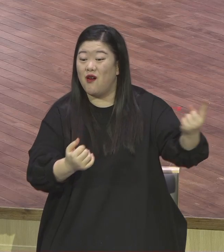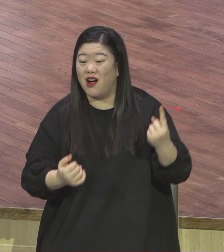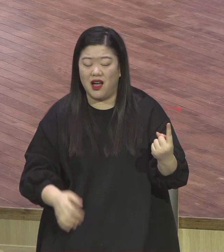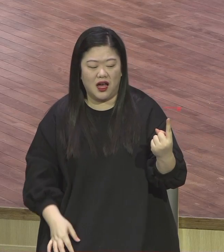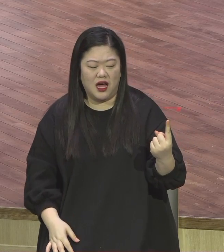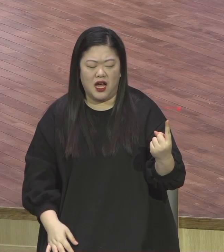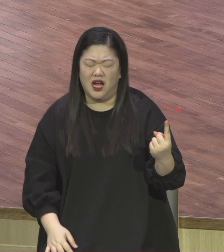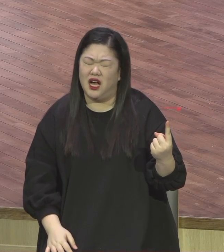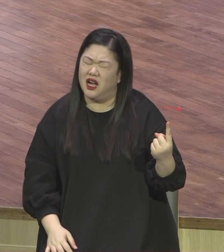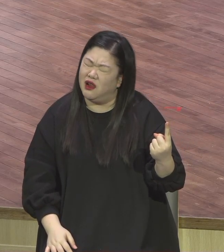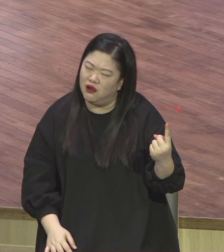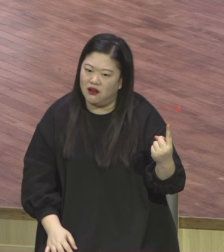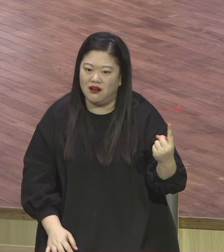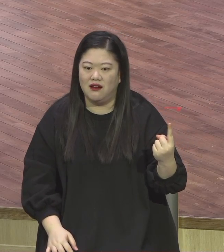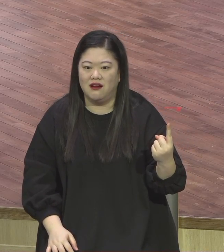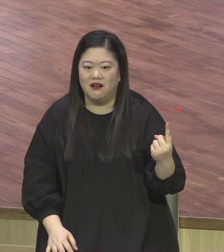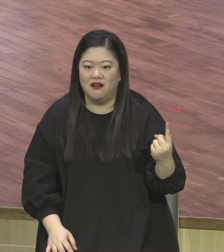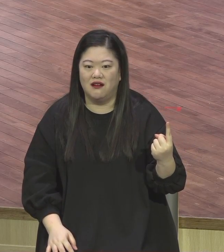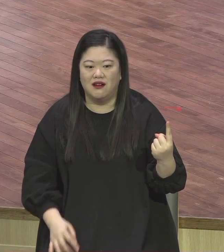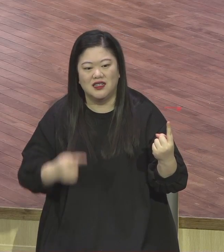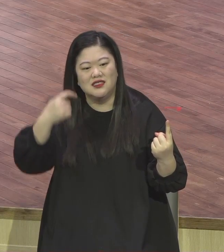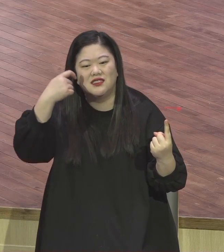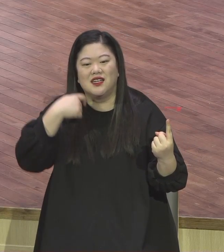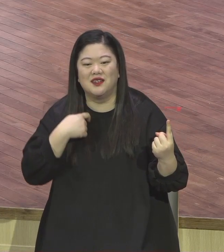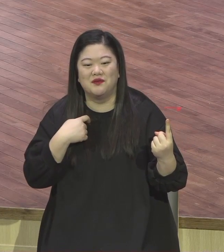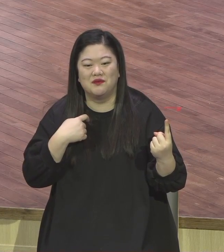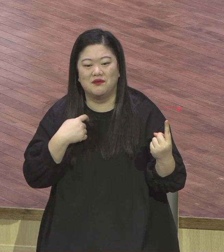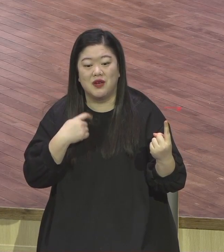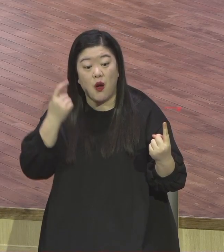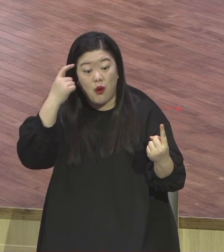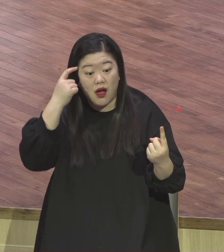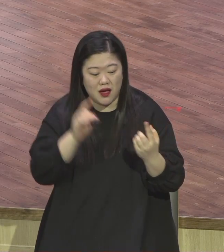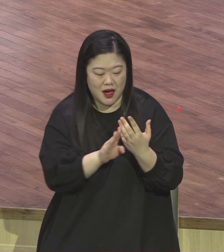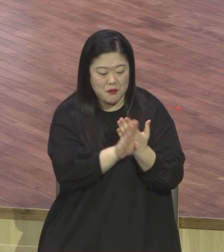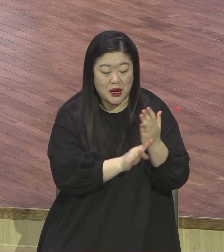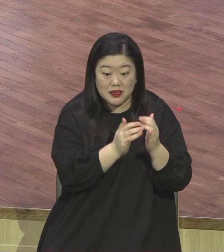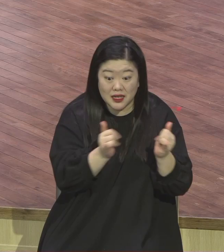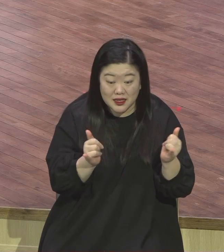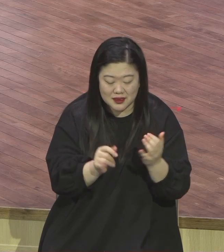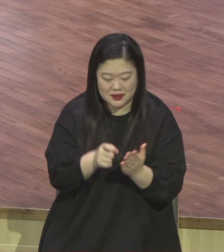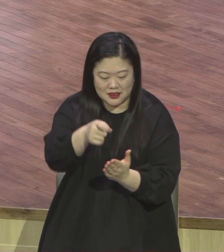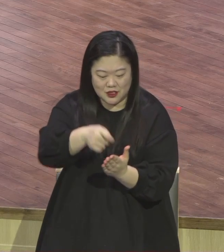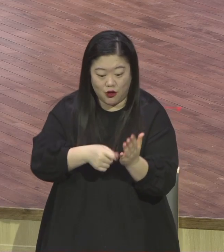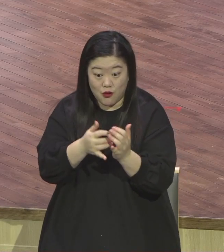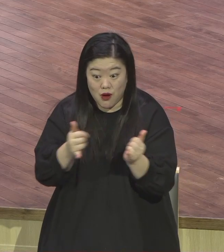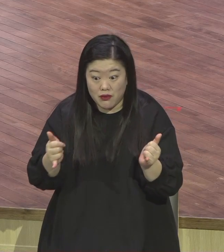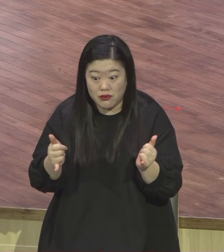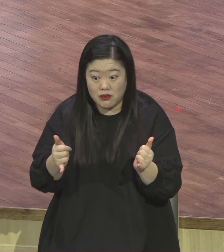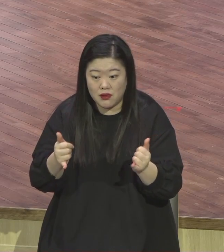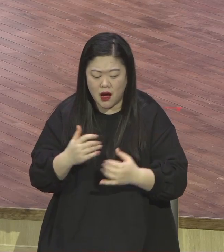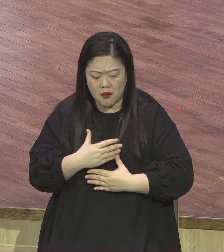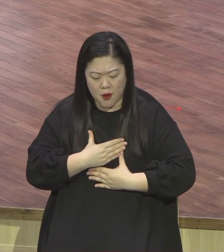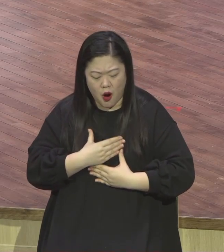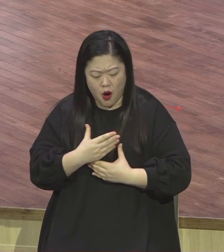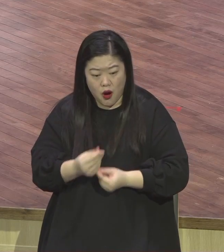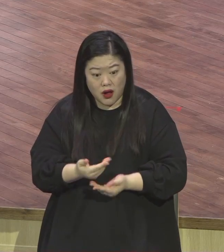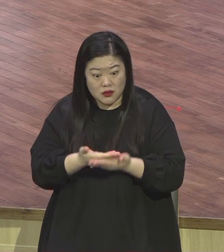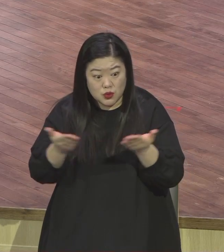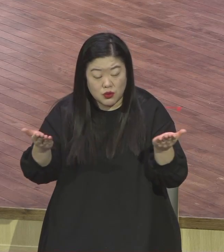이들이 주는 것은 평안과 기쁨이 아니에요. 이들이 나타날 때마다 언제나